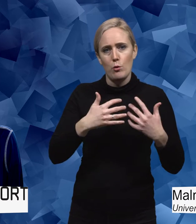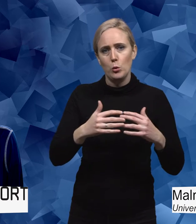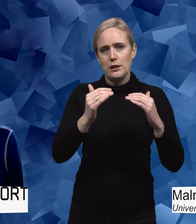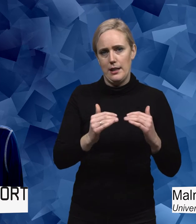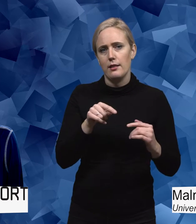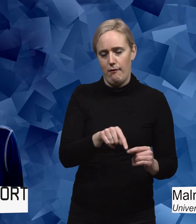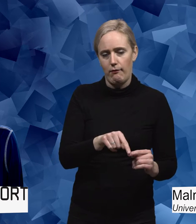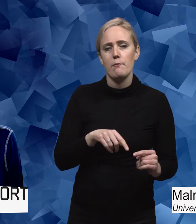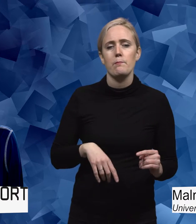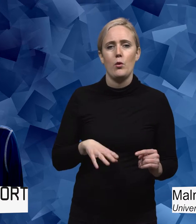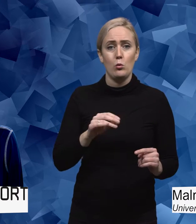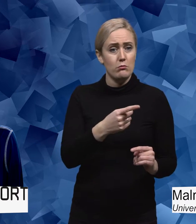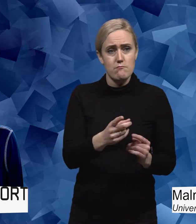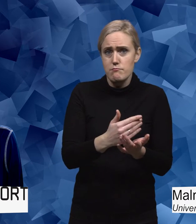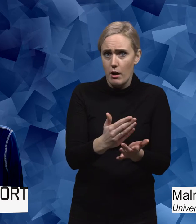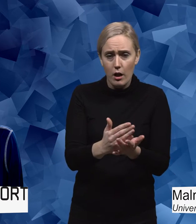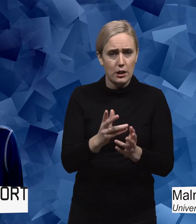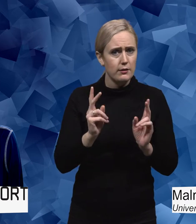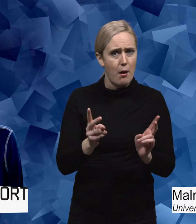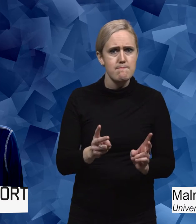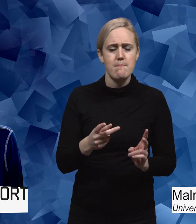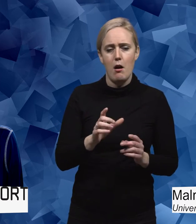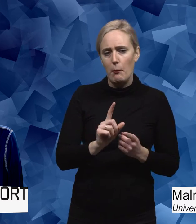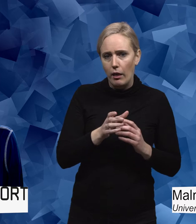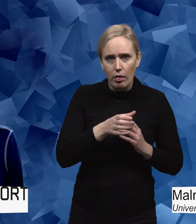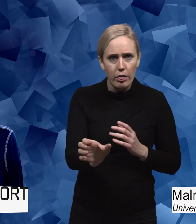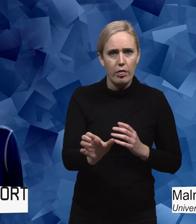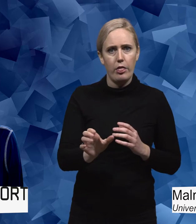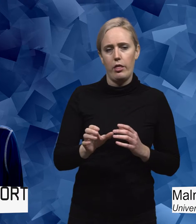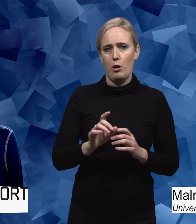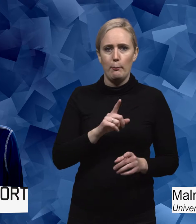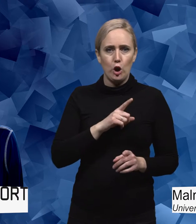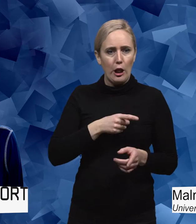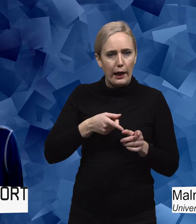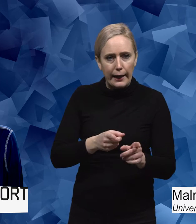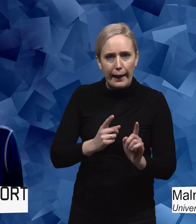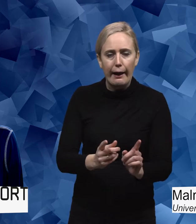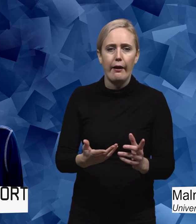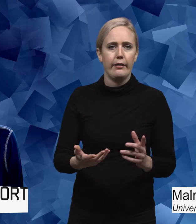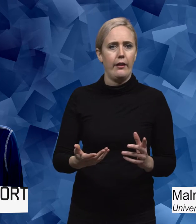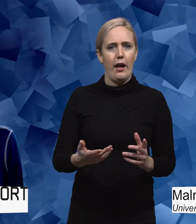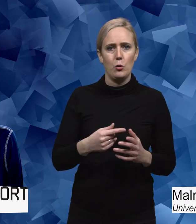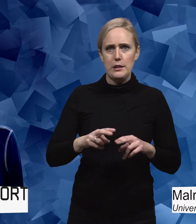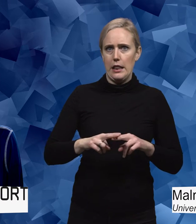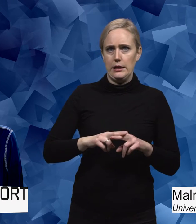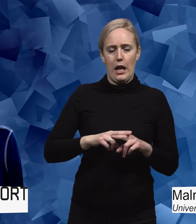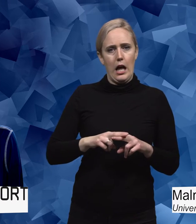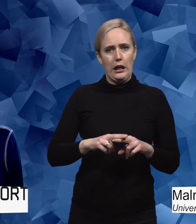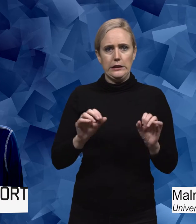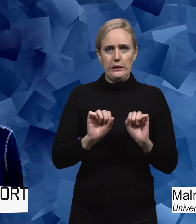liknande upplevelser, om exkludering, om att de blivit retade och att de kände sig väldigt stressade inför de här lektionerna. Och